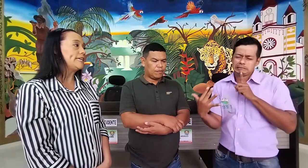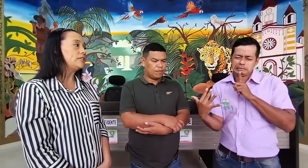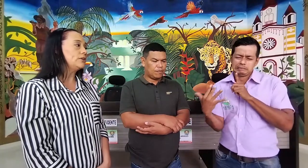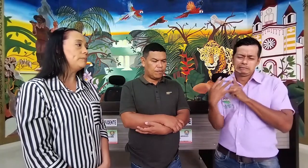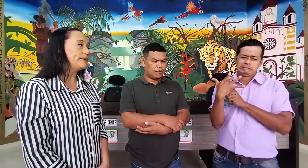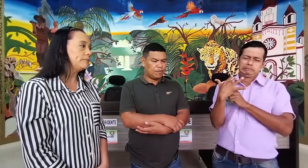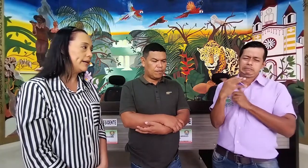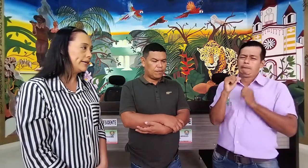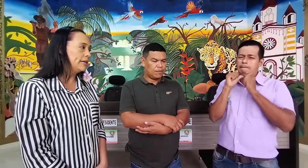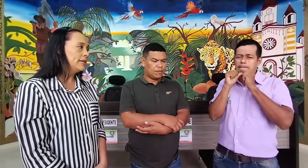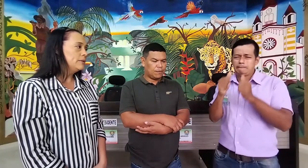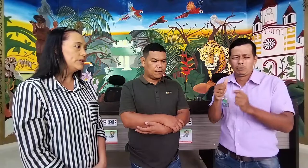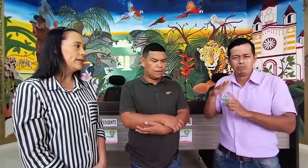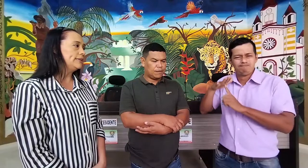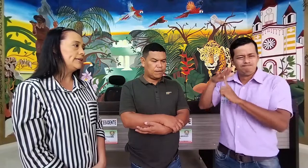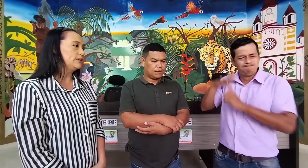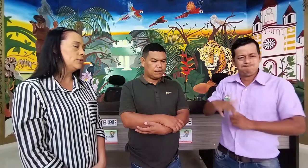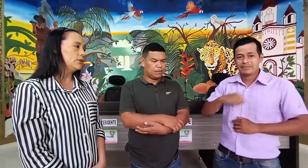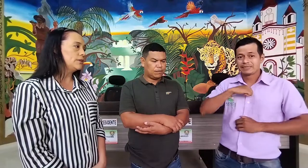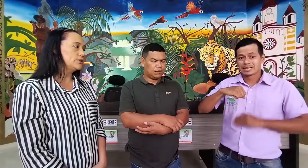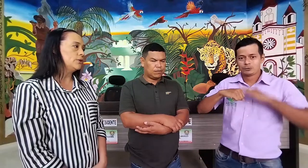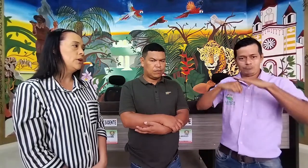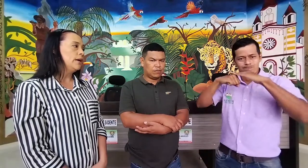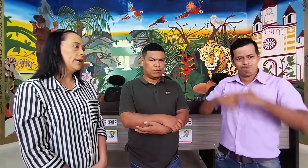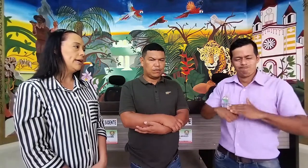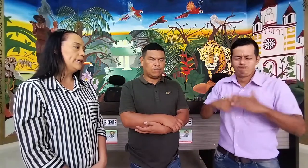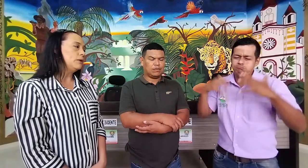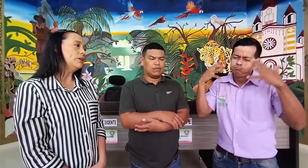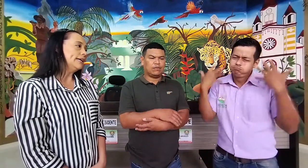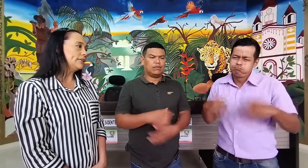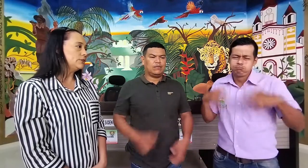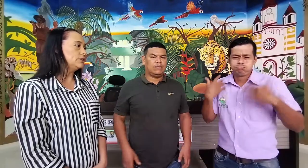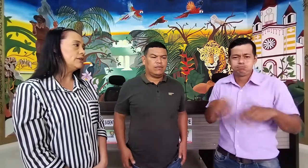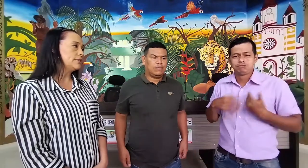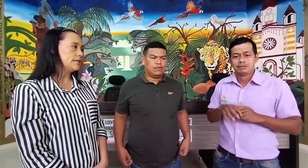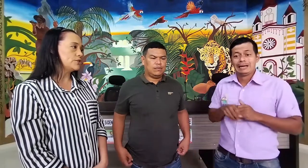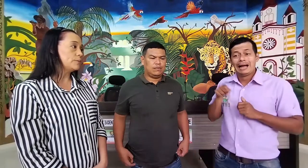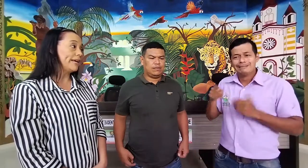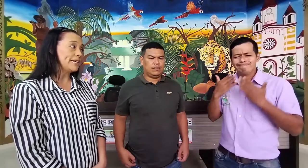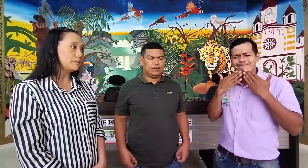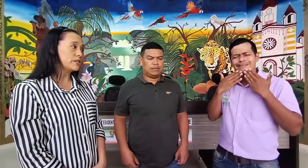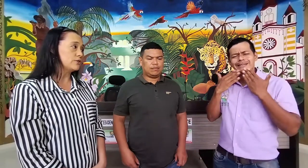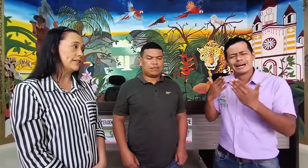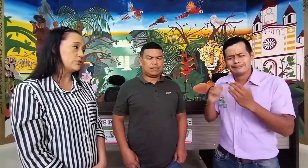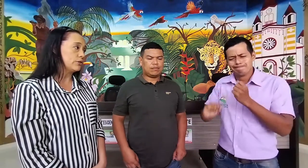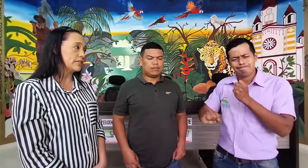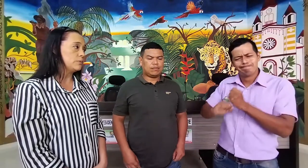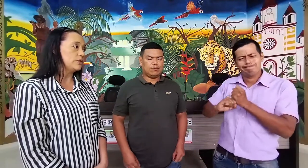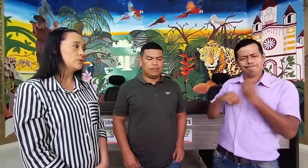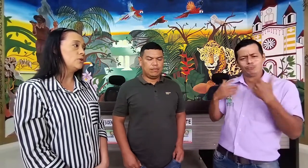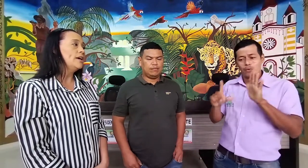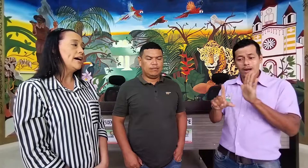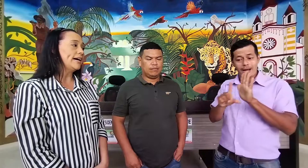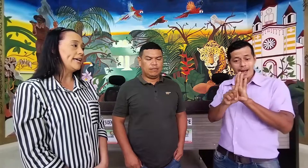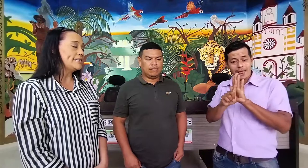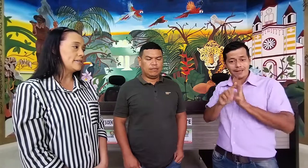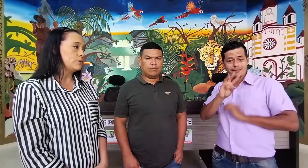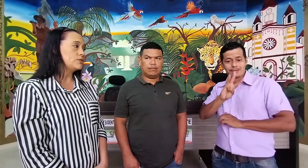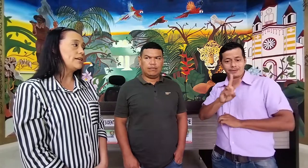quinto de primaria, pues generando esto, la vulneración de los derechos para las personas sordas. Por eso agradecemos el